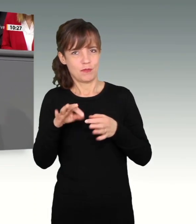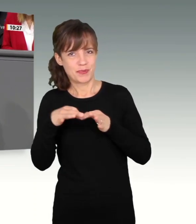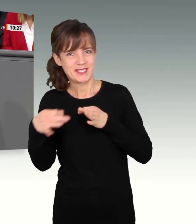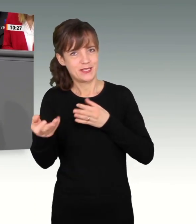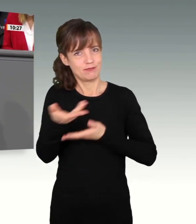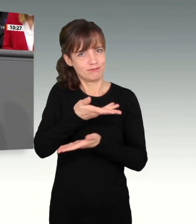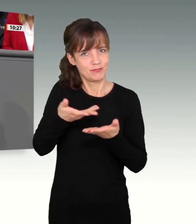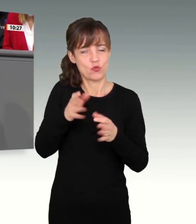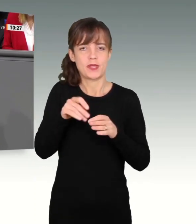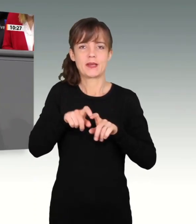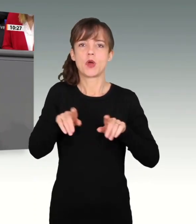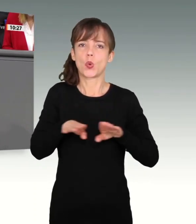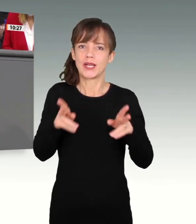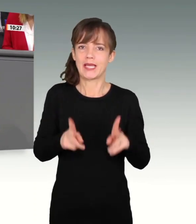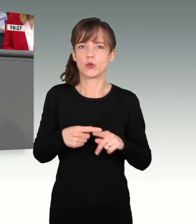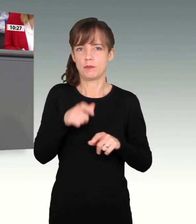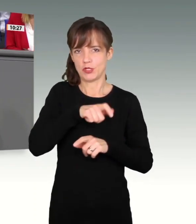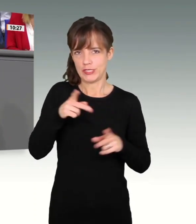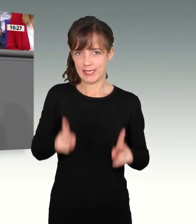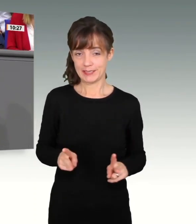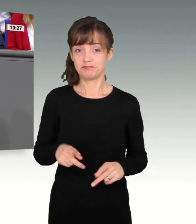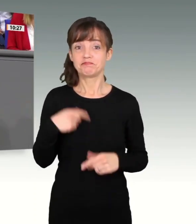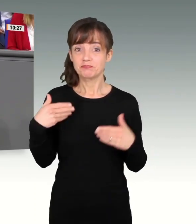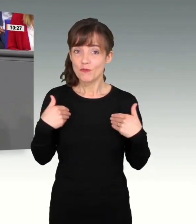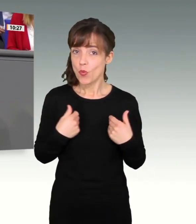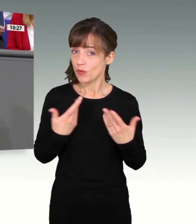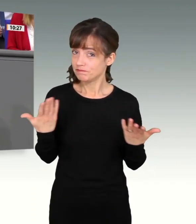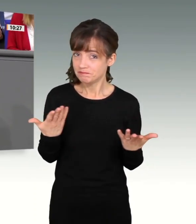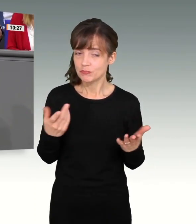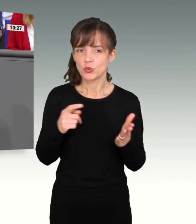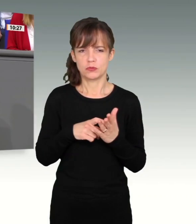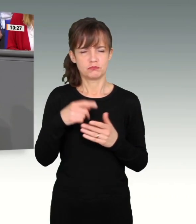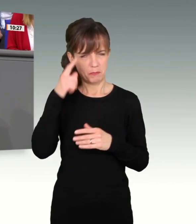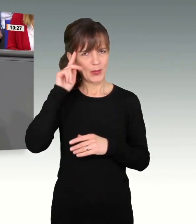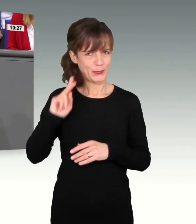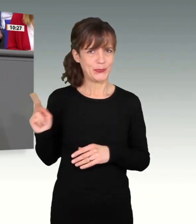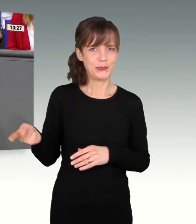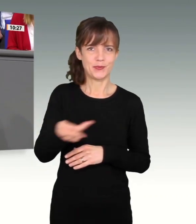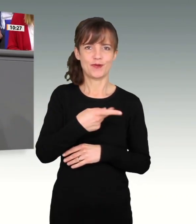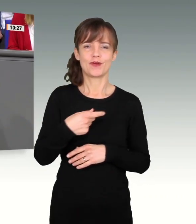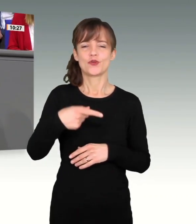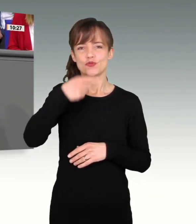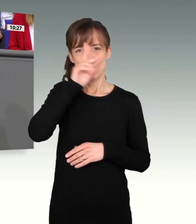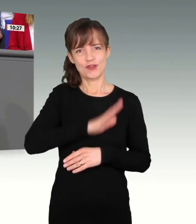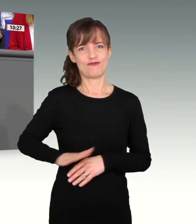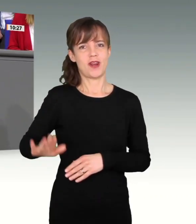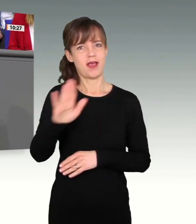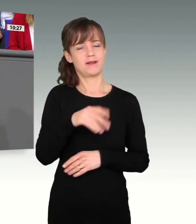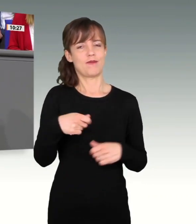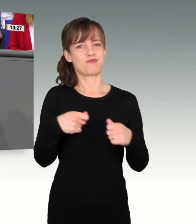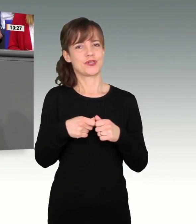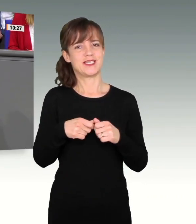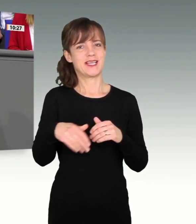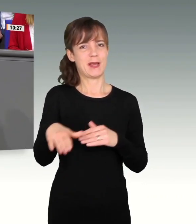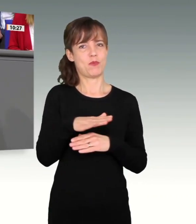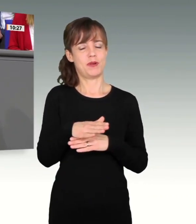Menschenrechte hat. Wir sind deshalb froh, weil wir hier alle sicher übereinstimmen, dass die Bundesrepublik Deutschland gerade auch vor